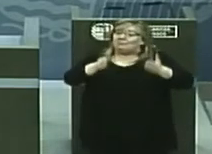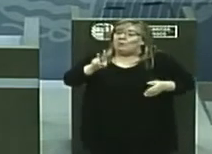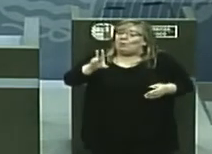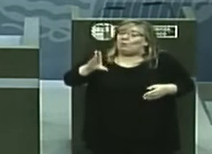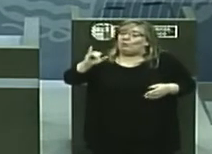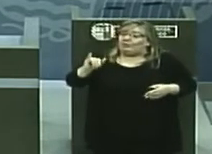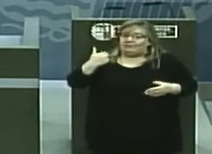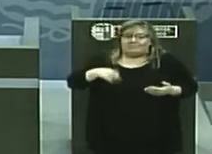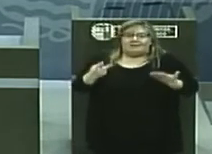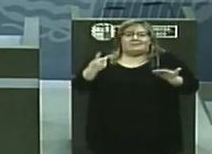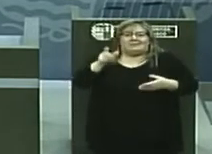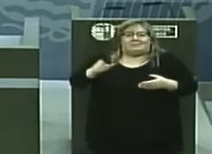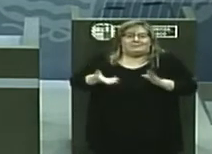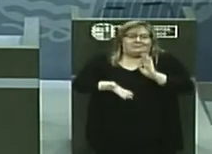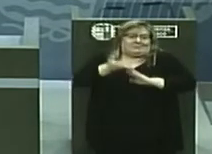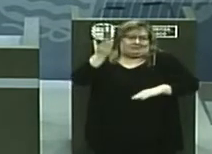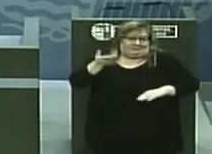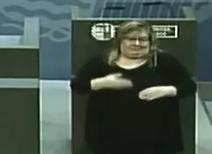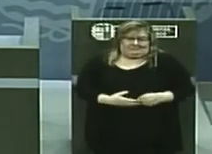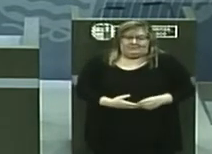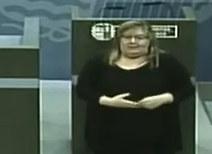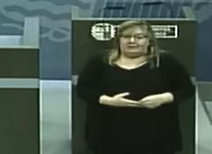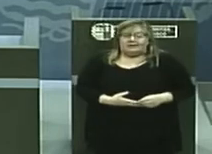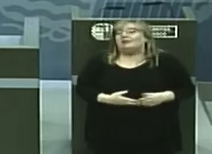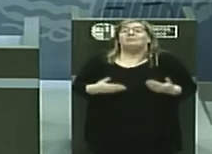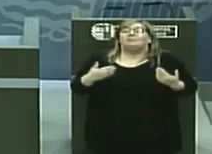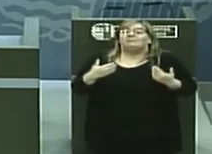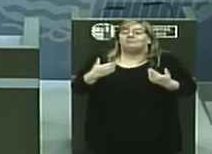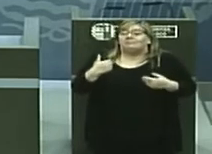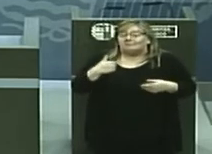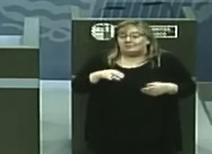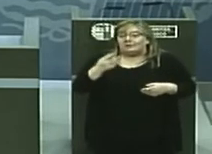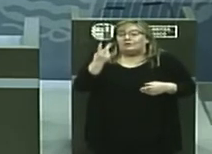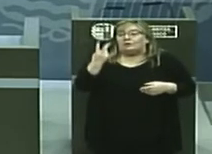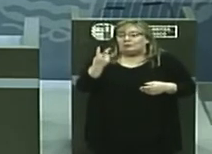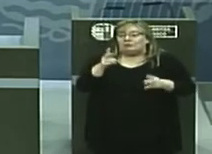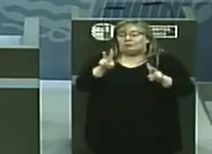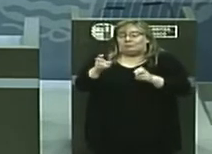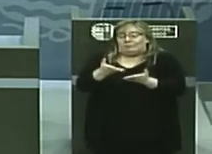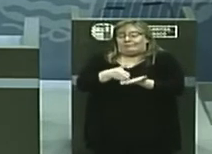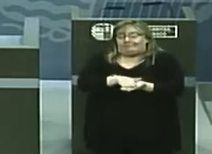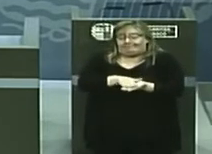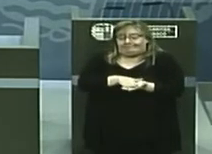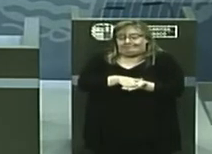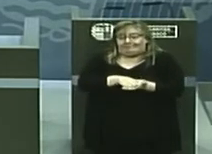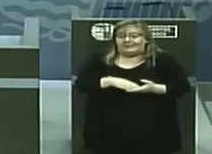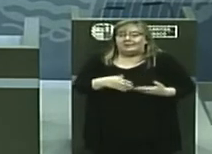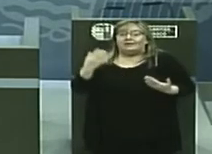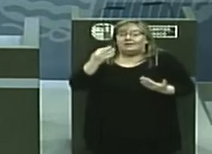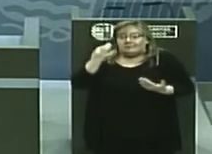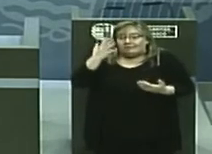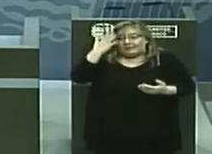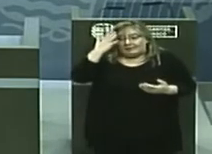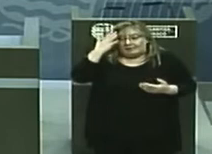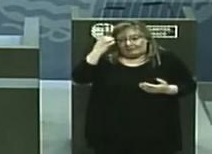hospitalaria. Por otra parte, se han producido dos nuevos fallecimientos. Cabe recordar que